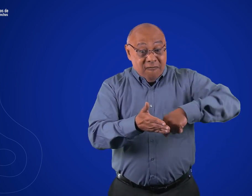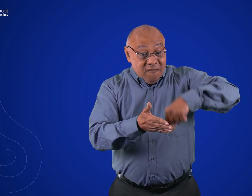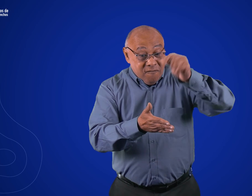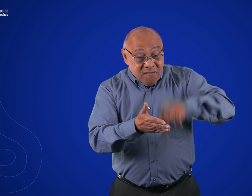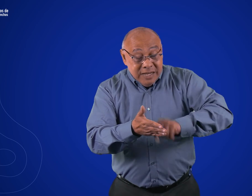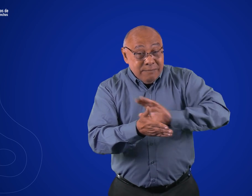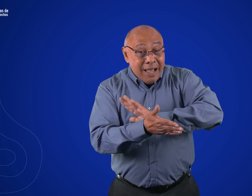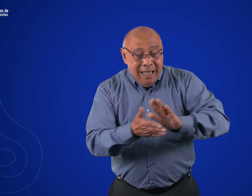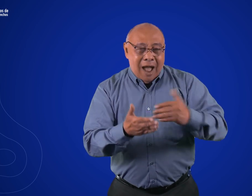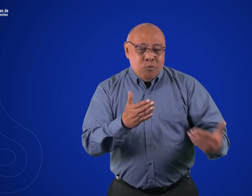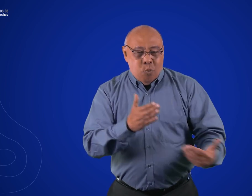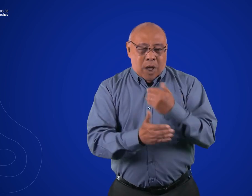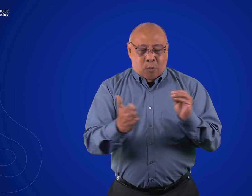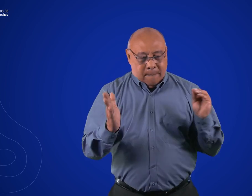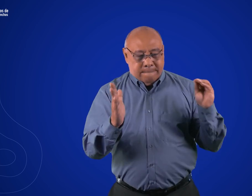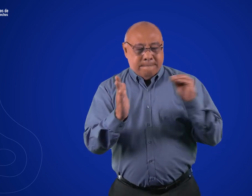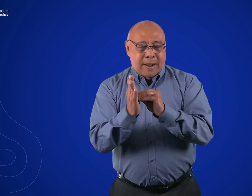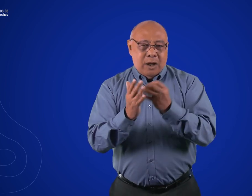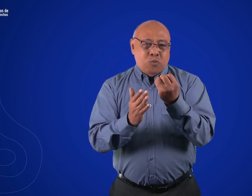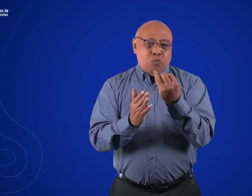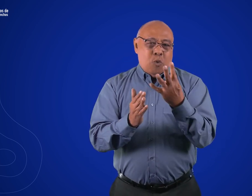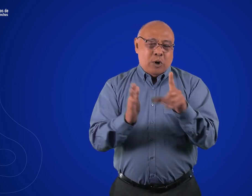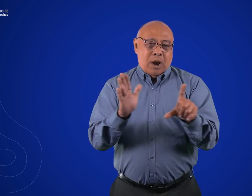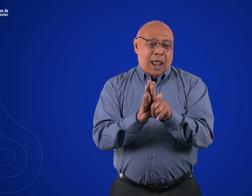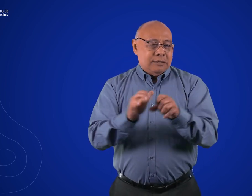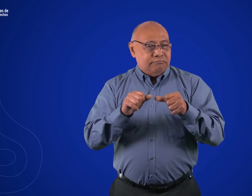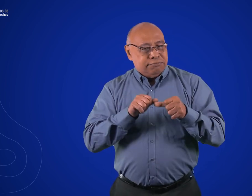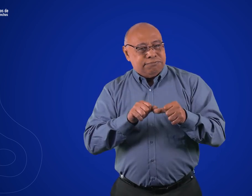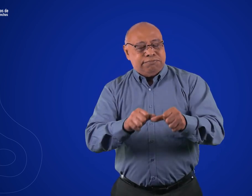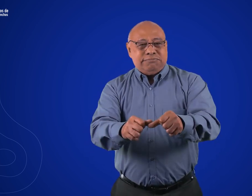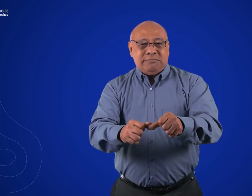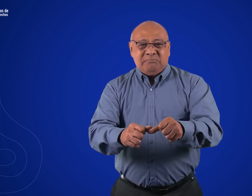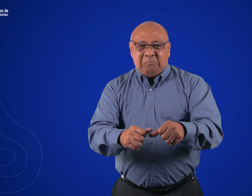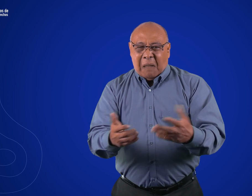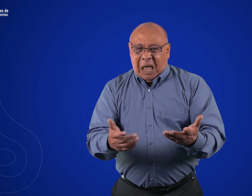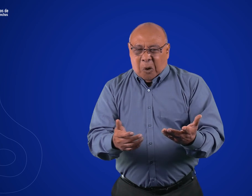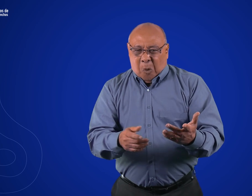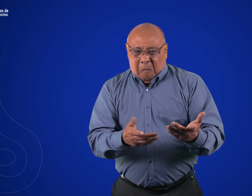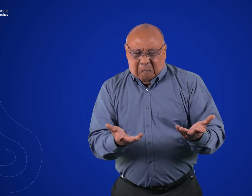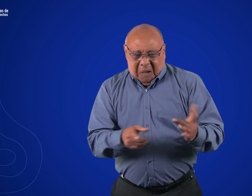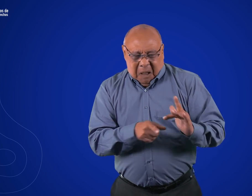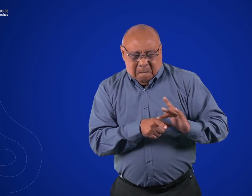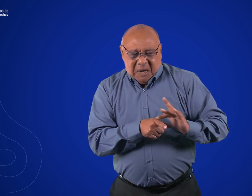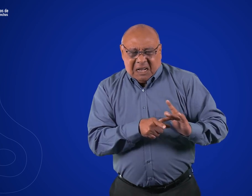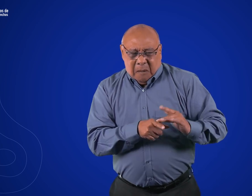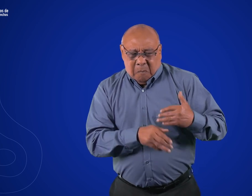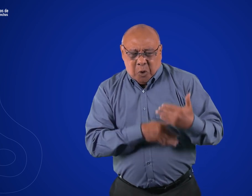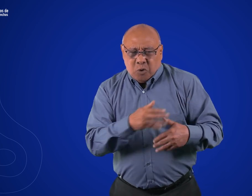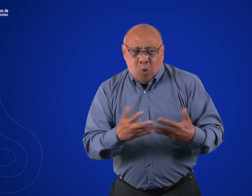Colombia, Gustavo Petro. Posterior a ello, se promulga y queda establecido en la ley. Pero, ¿cómo se da la